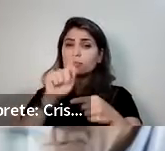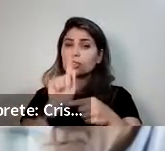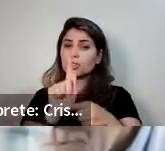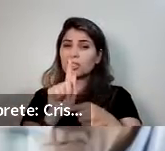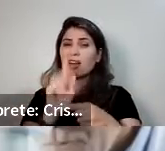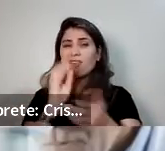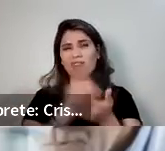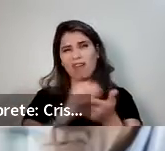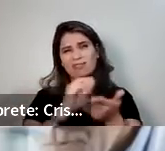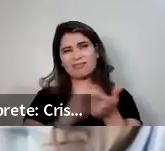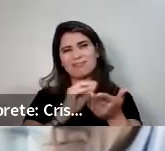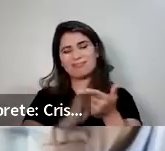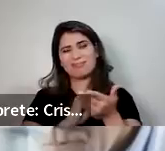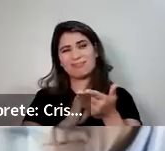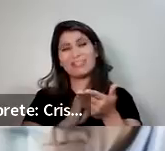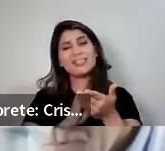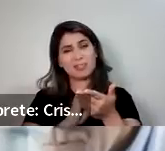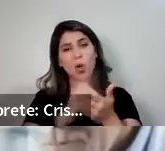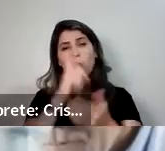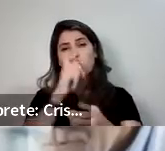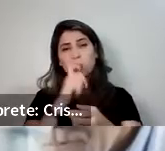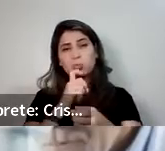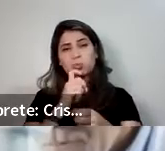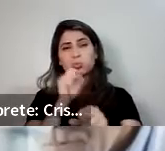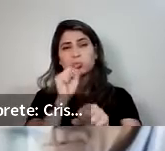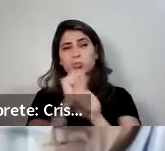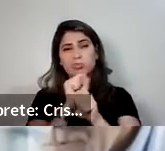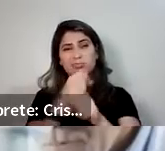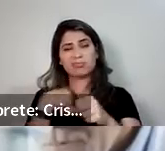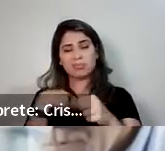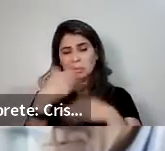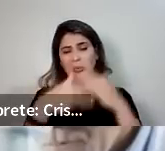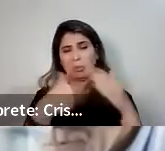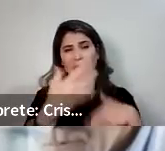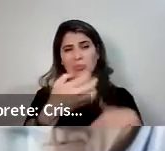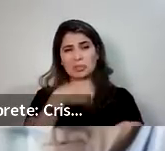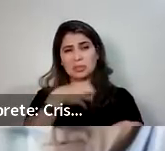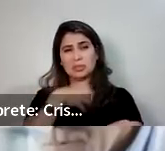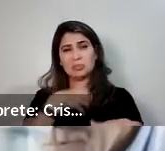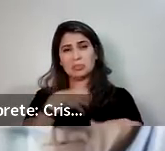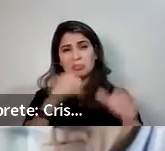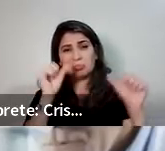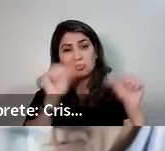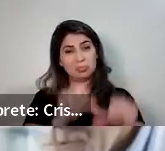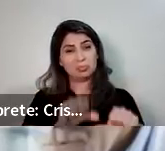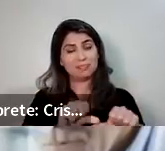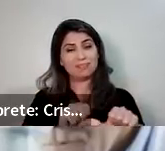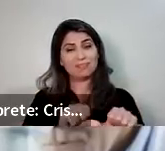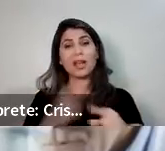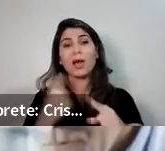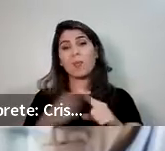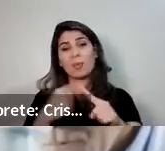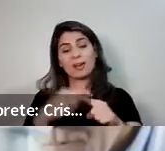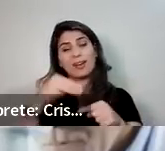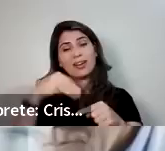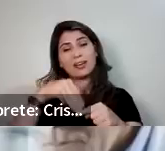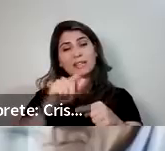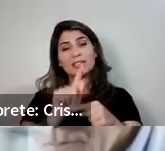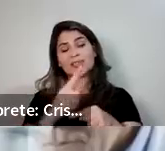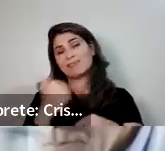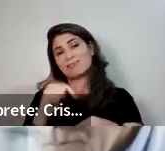da menopausa. Isto porque a deficiência de magnésio altera a ativação da vitamina D,